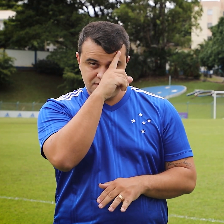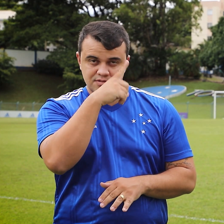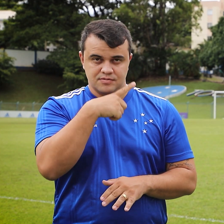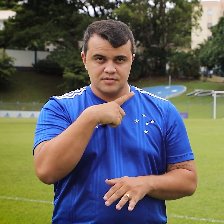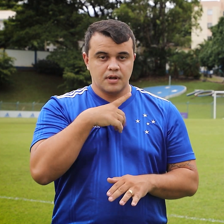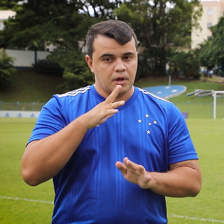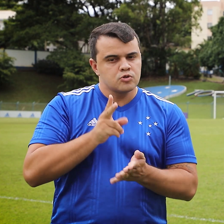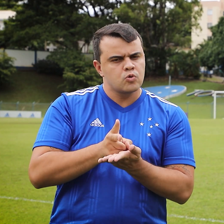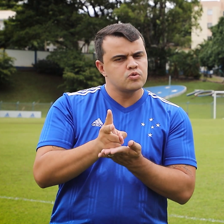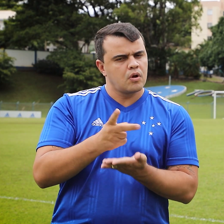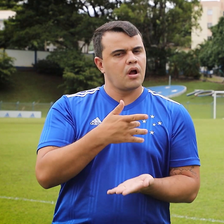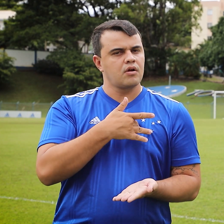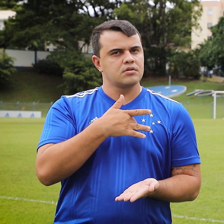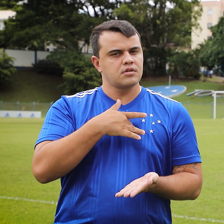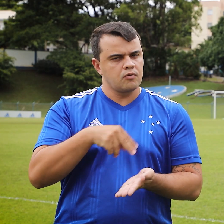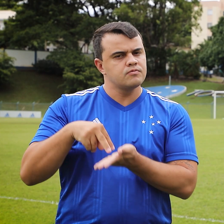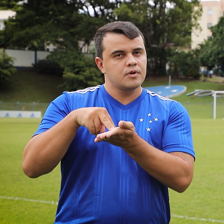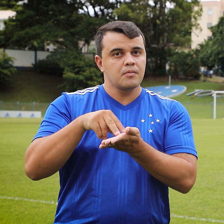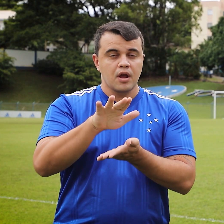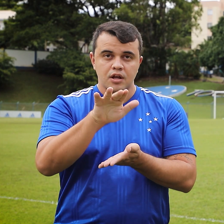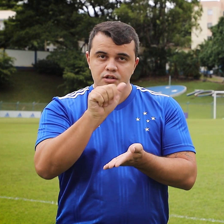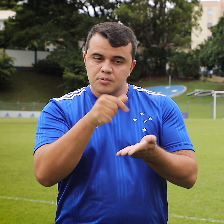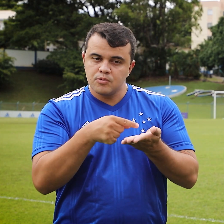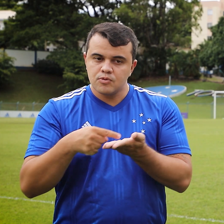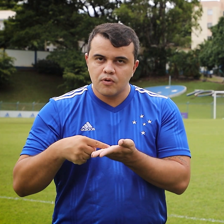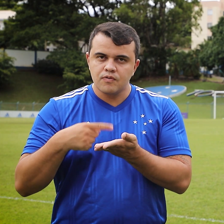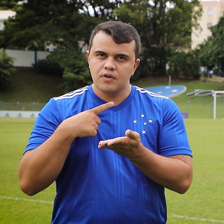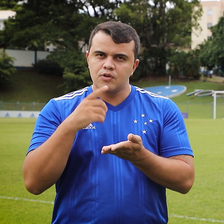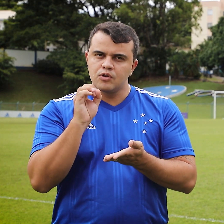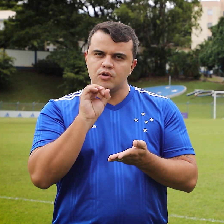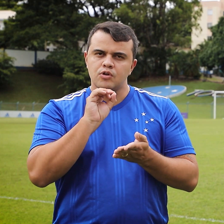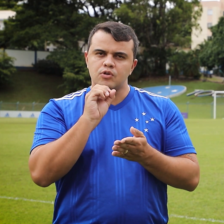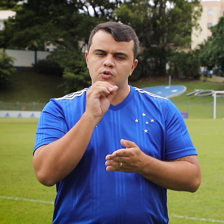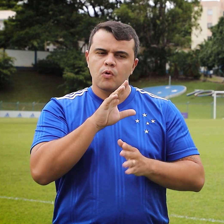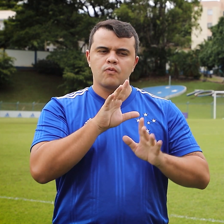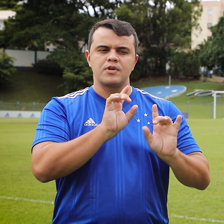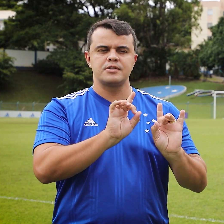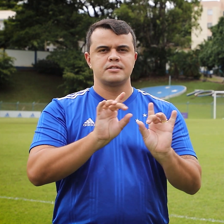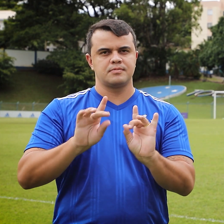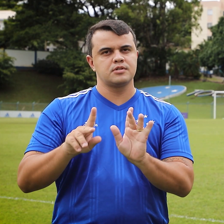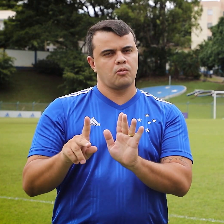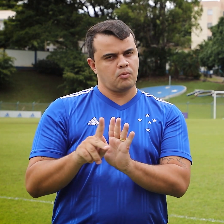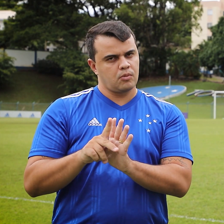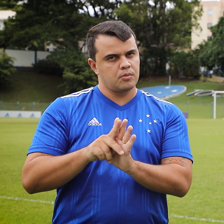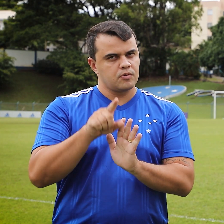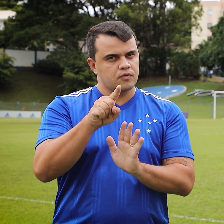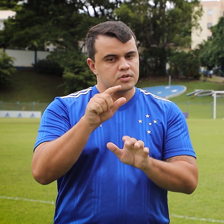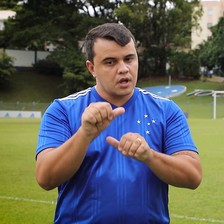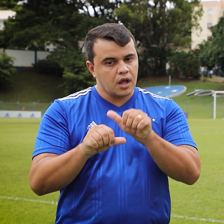as condições especiais para que você renove ou faça seu cartão de sócio 5 estrelas.